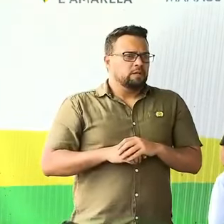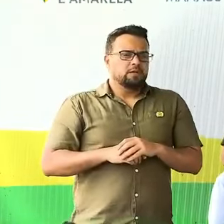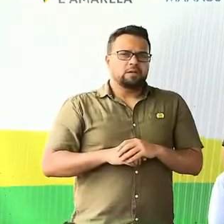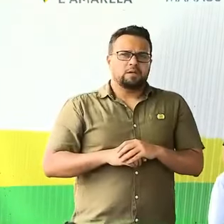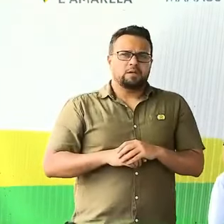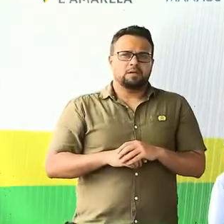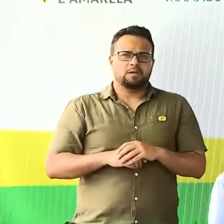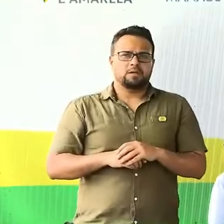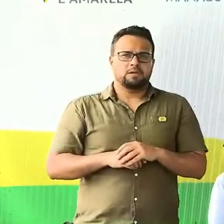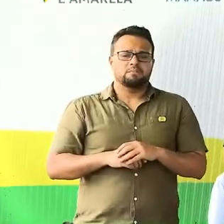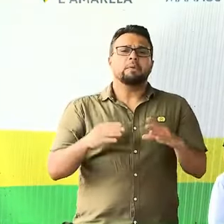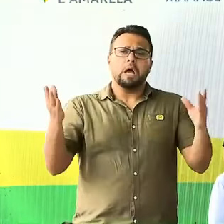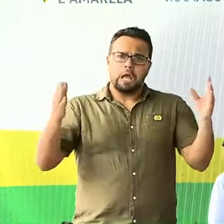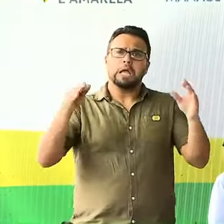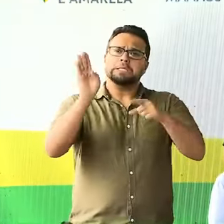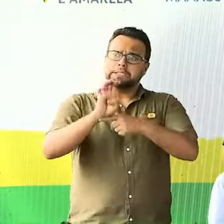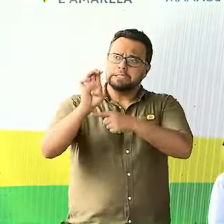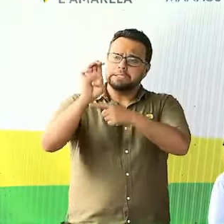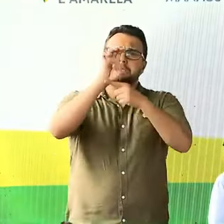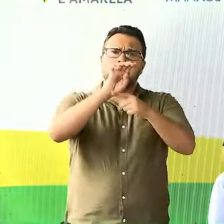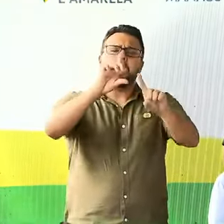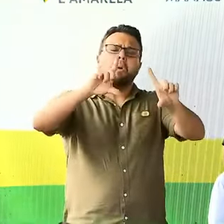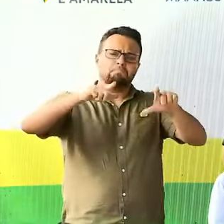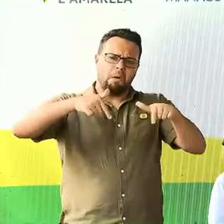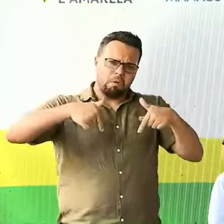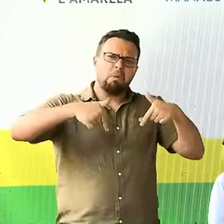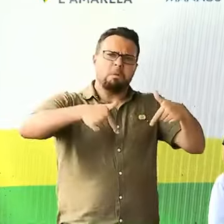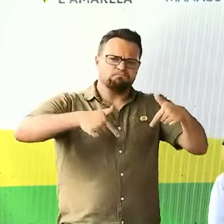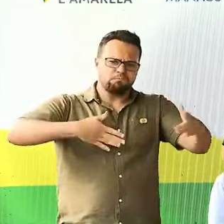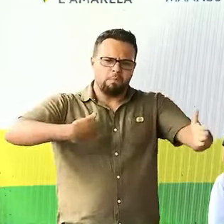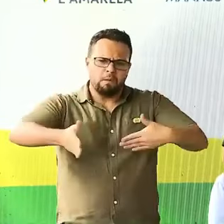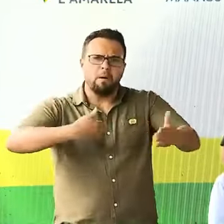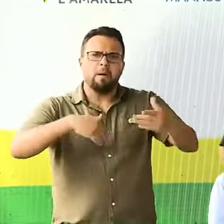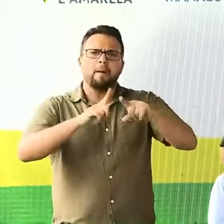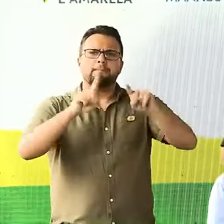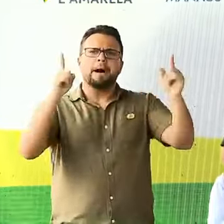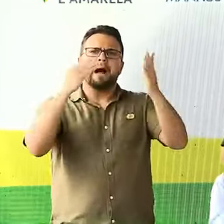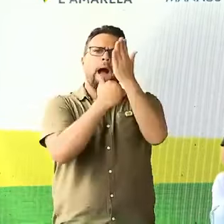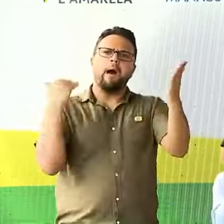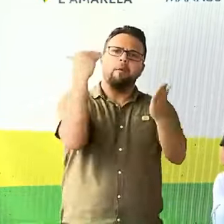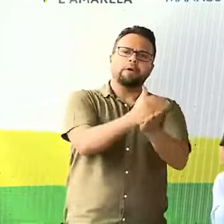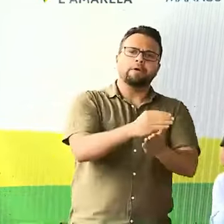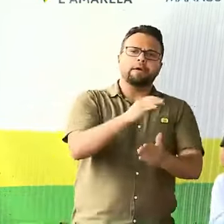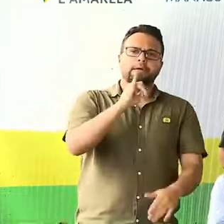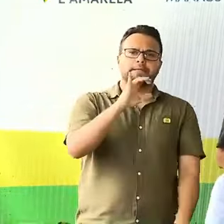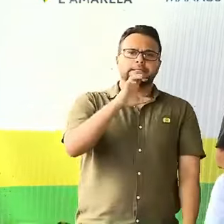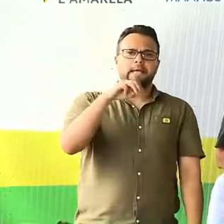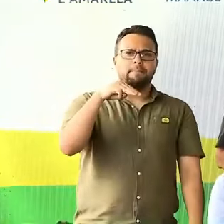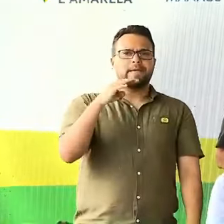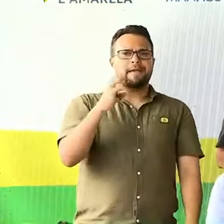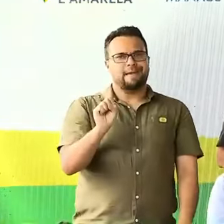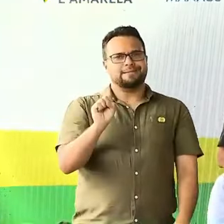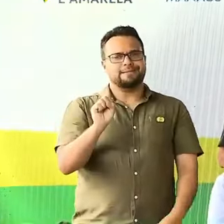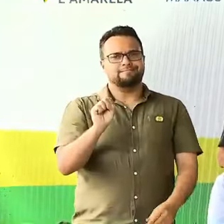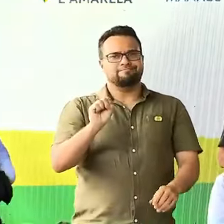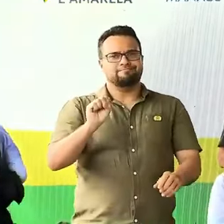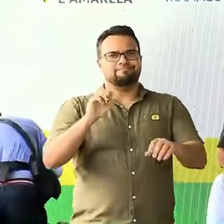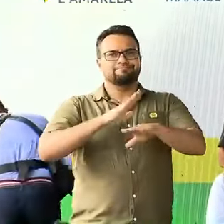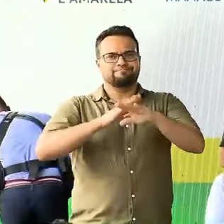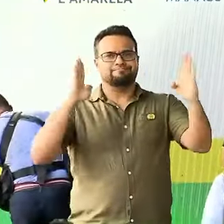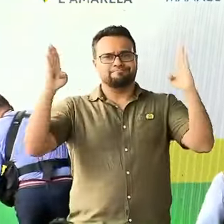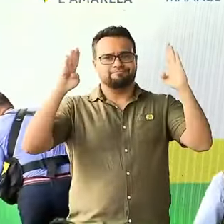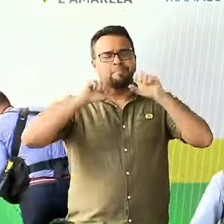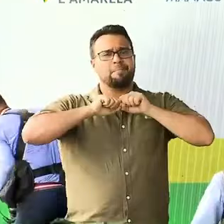economicamente ativo, foi o estado que aumentou o ICMS em plena pandemia. É